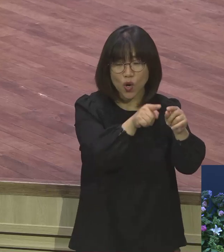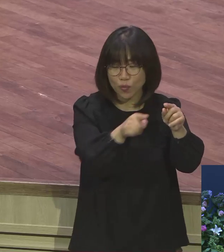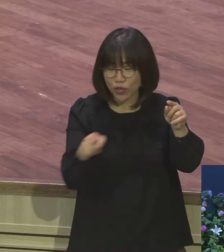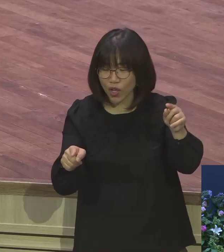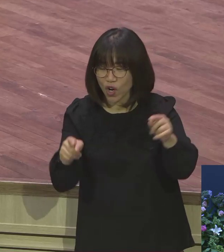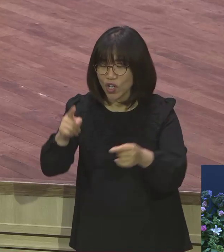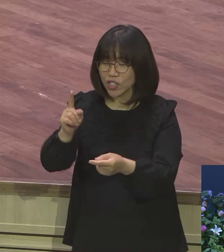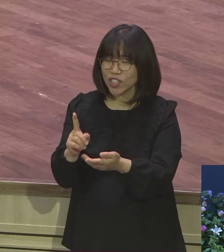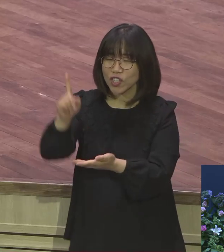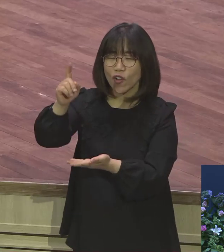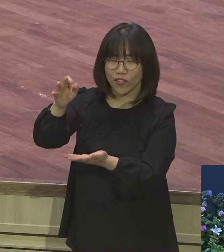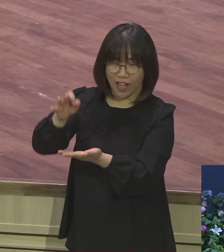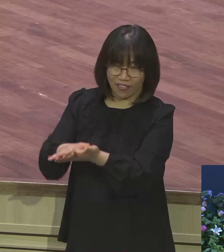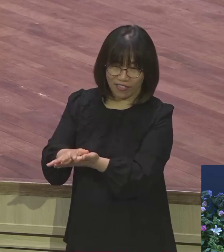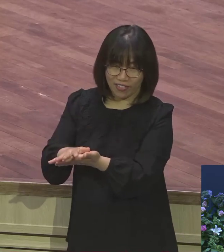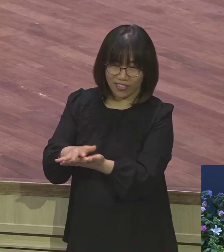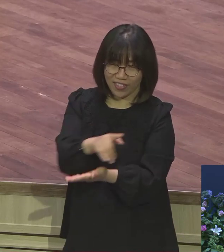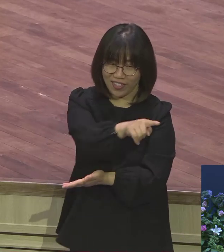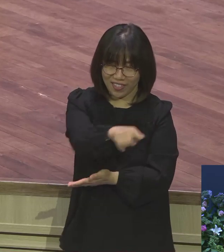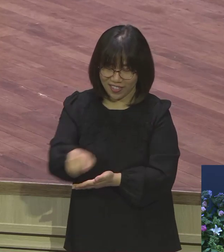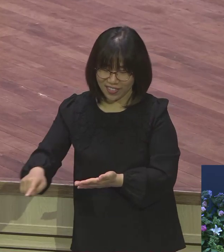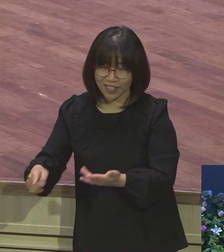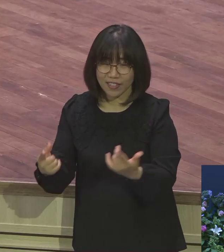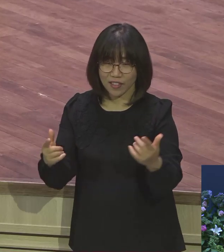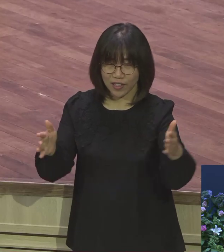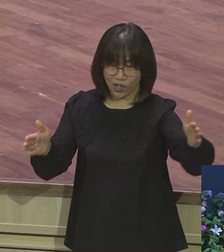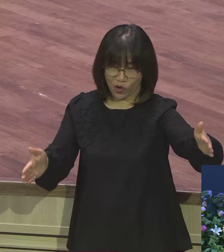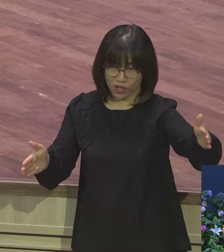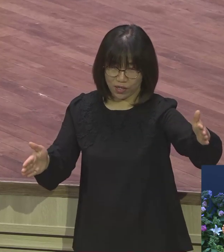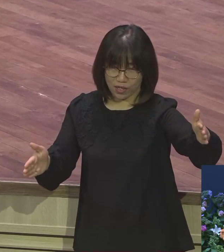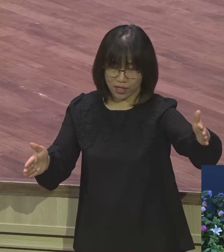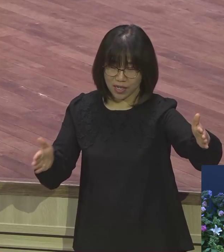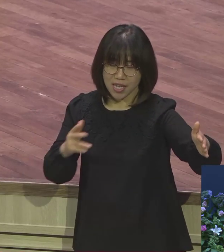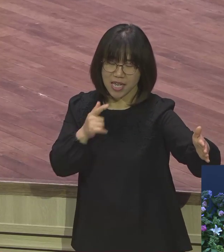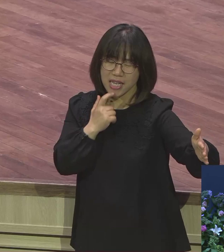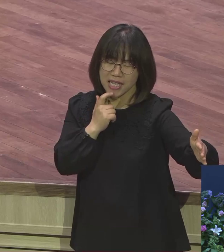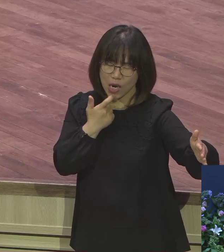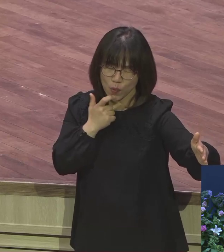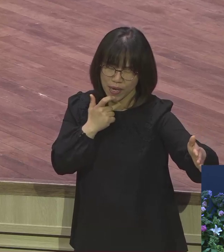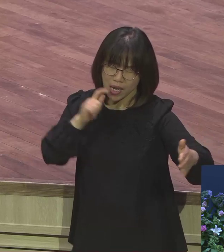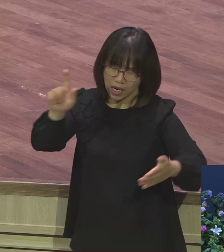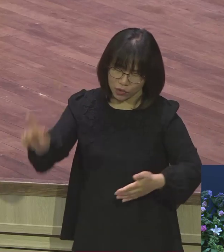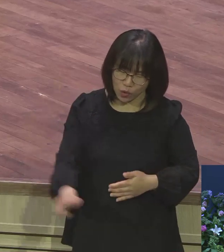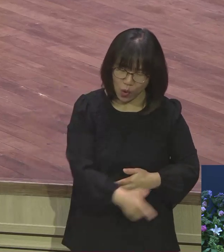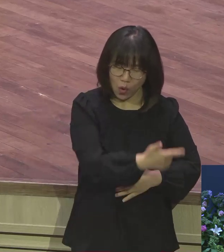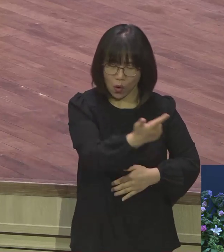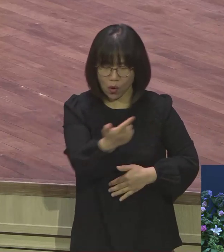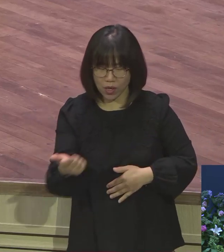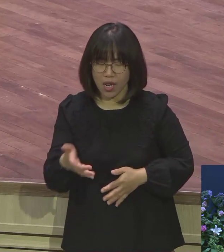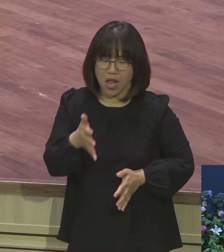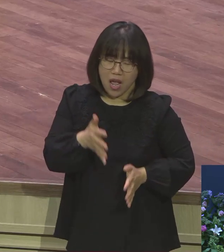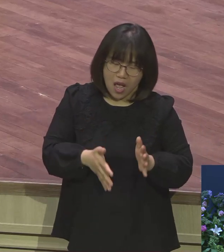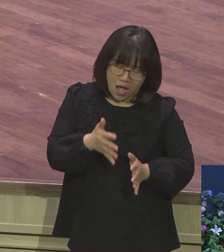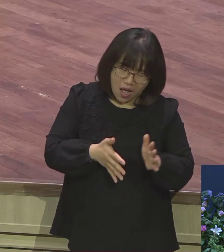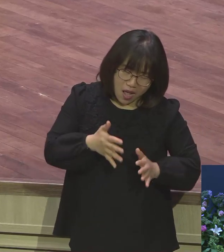거리예요. 그러니까 야곱이 하루 종일 그냥 달려서 얼마나 숨가쁘게 그렇게